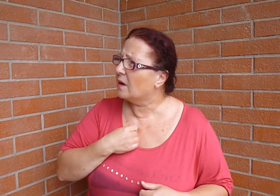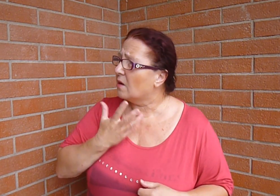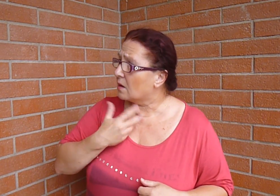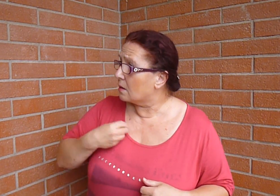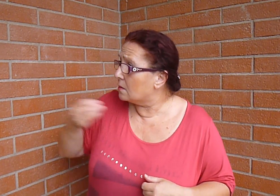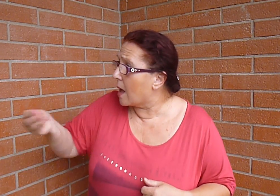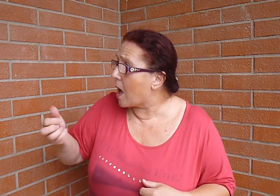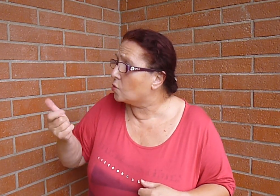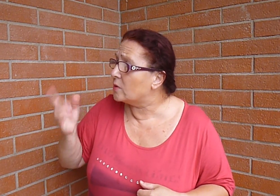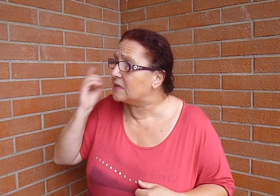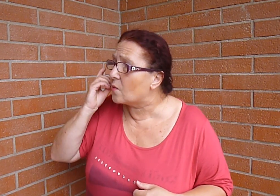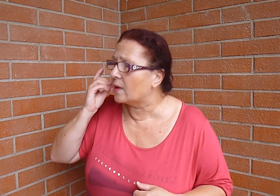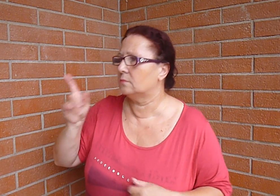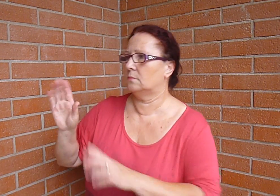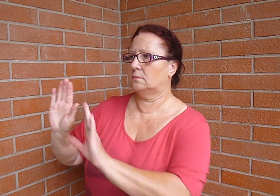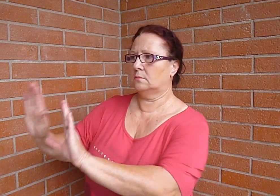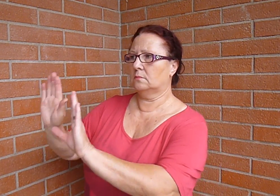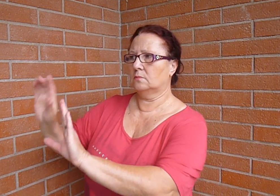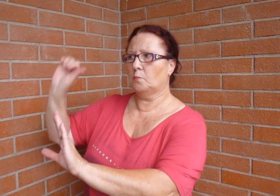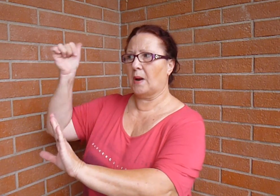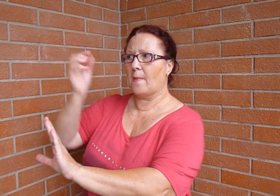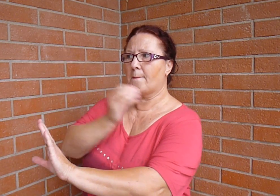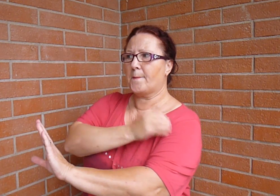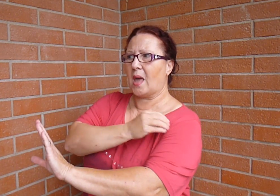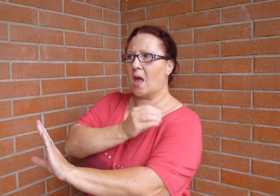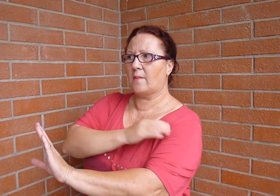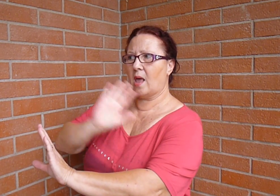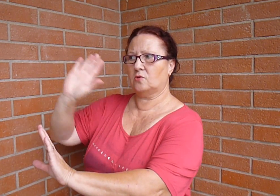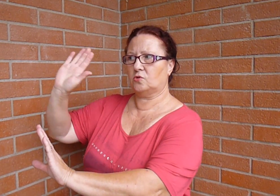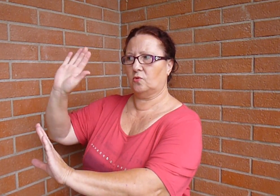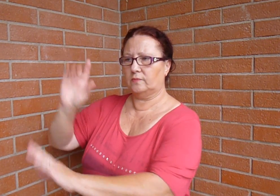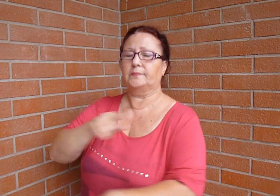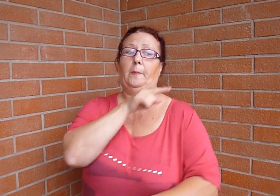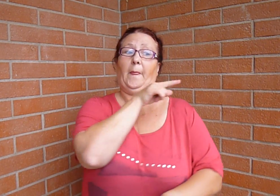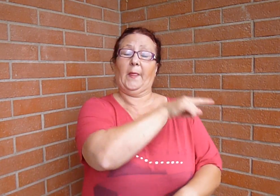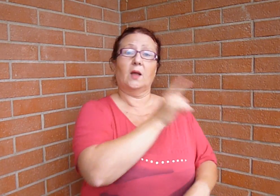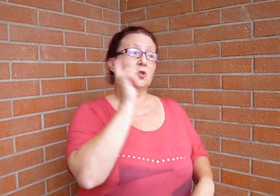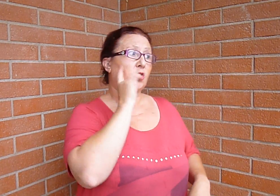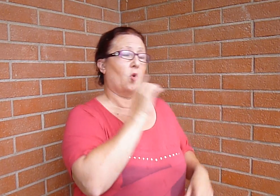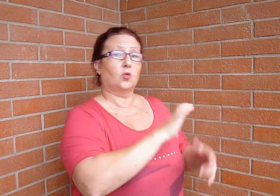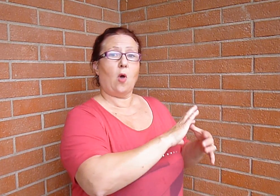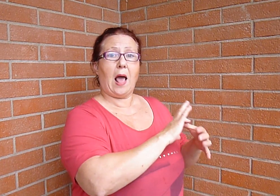Så är det inte det som har varit dig i stortet.